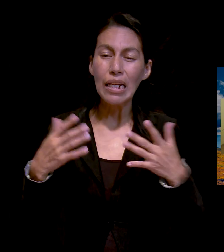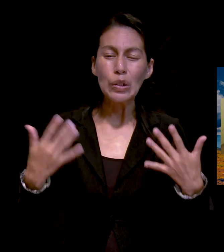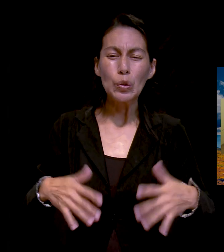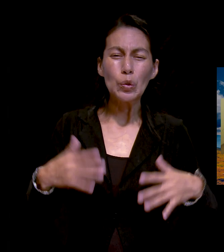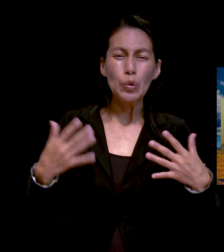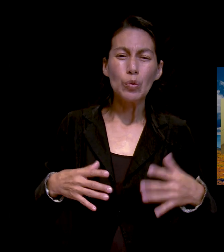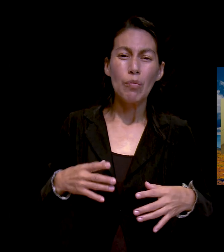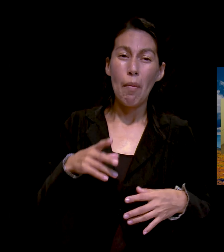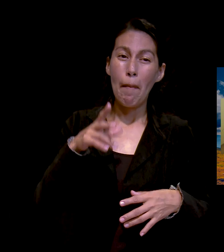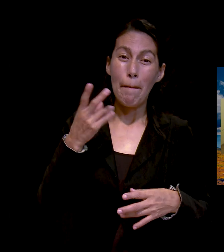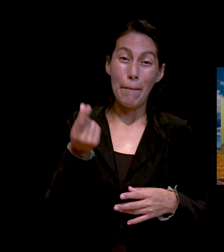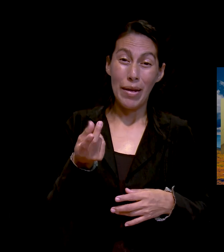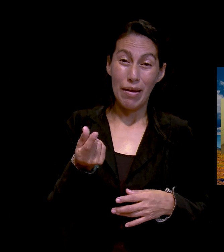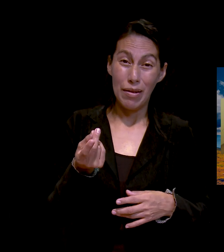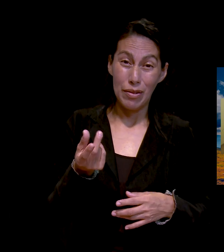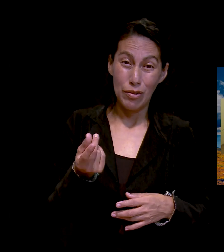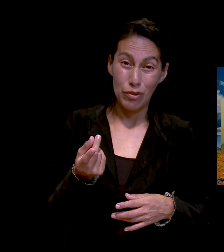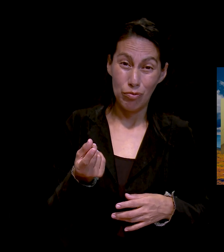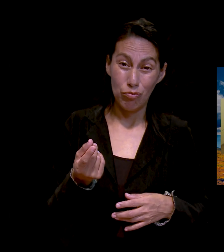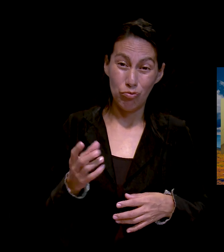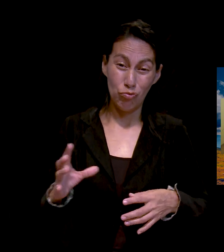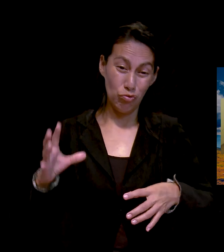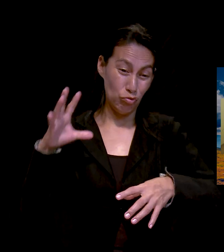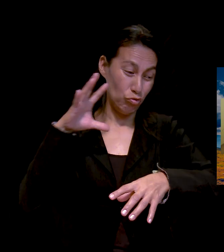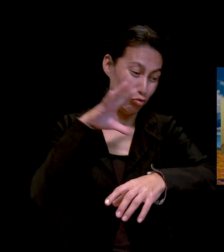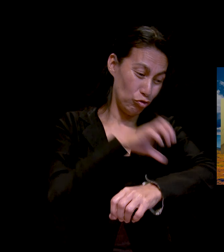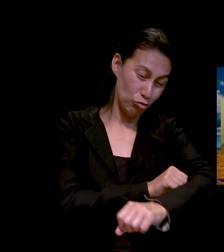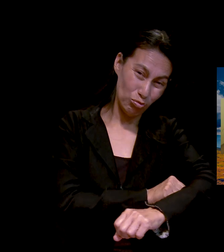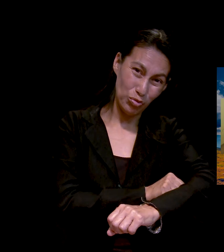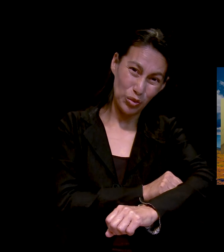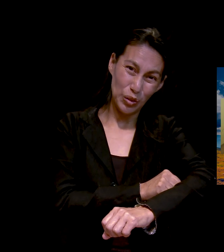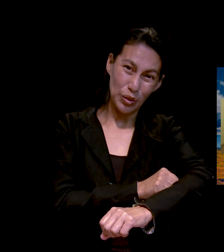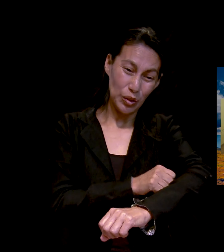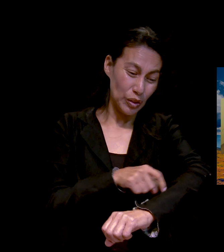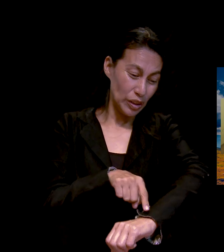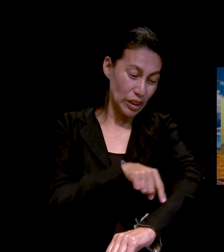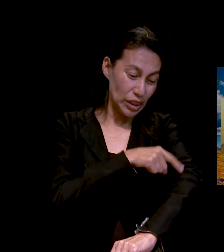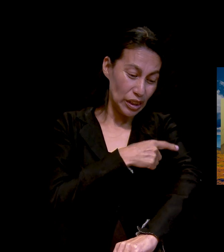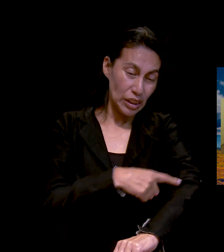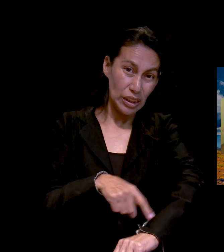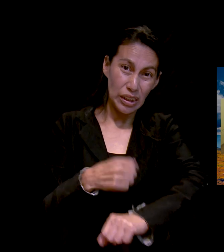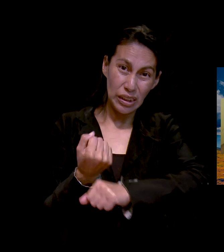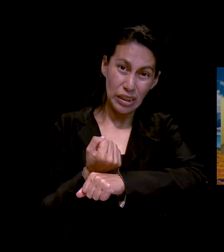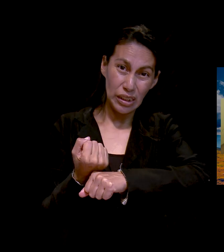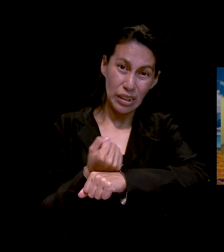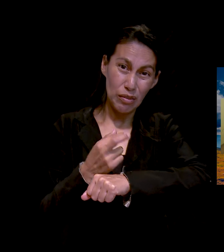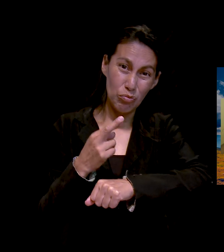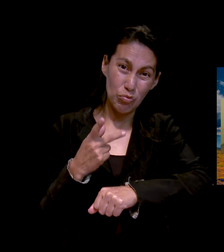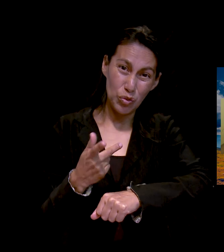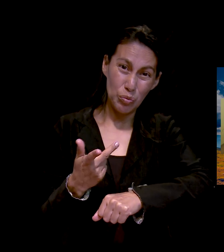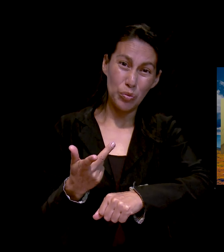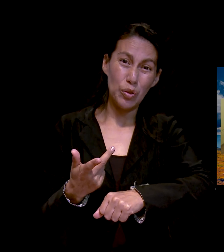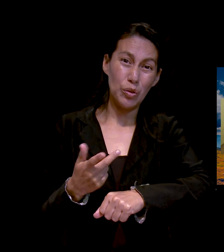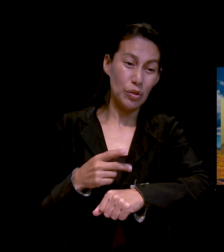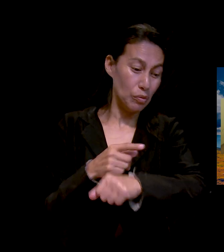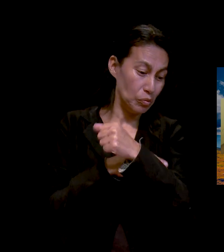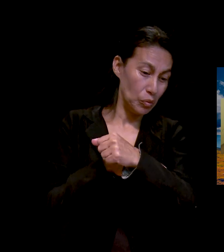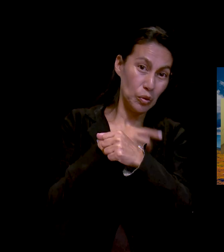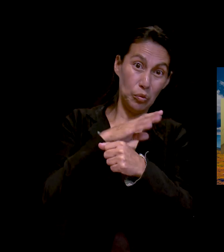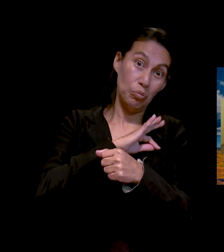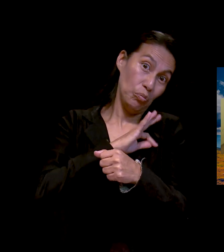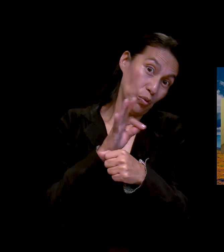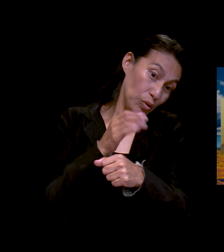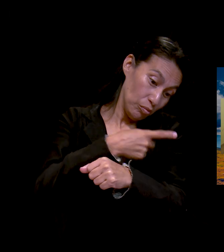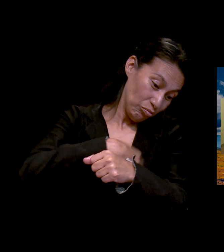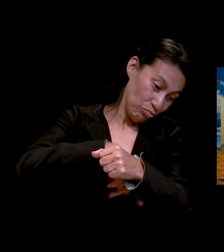prácticamente todo su brazo, le rompió la arteria. Así que pues, como pude, le amarré ahí, le hice